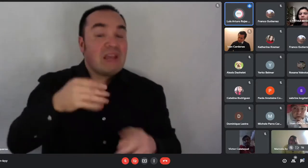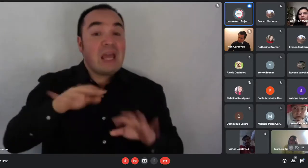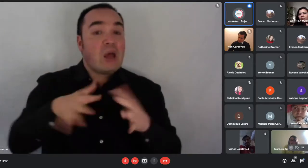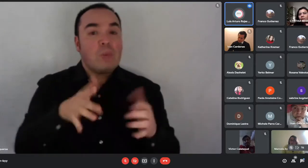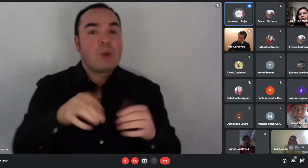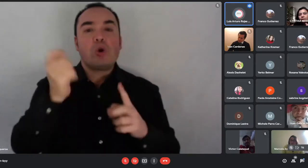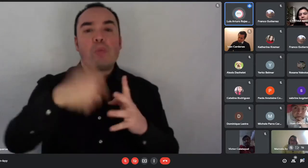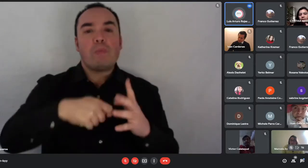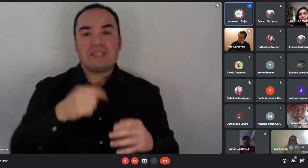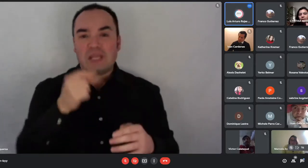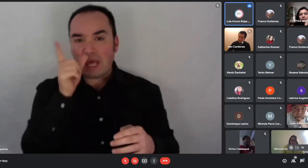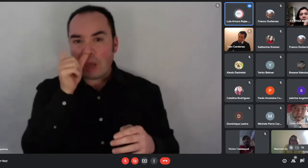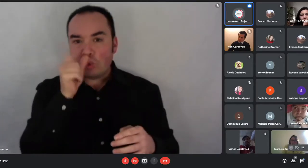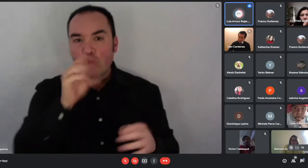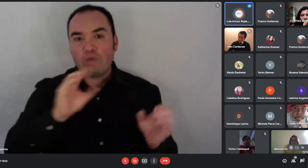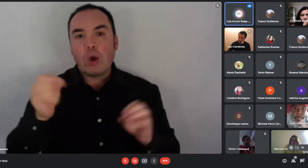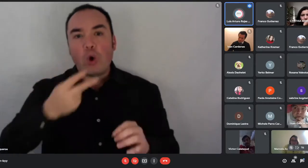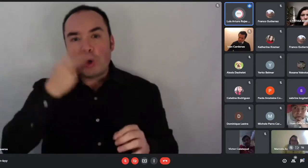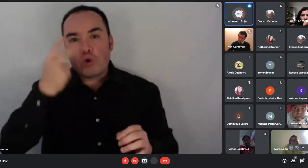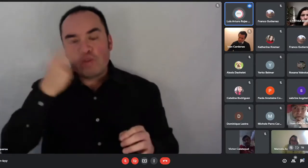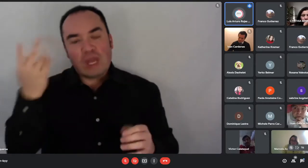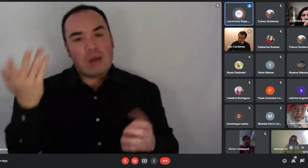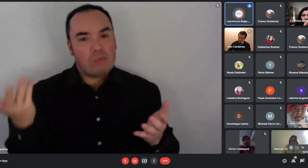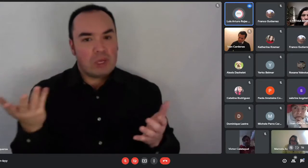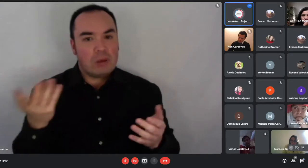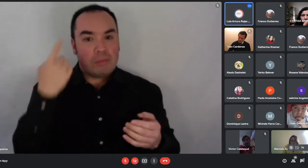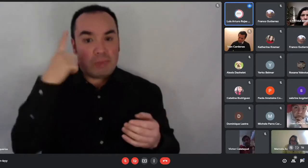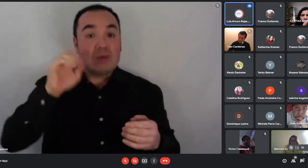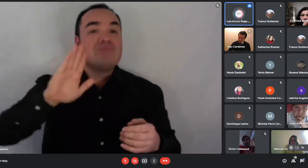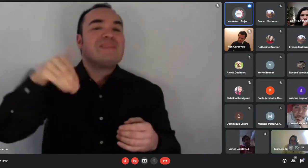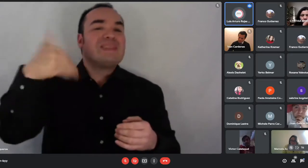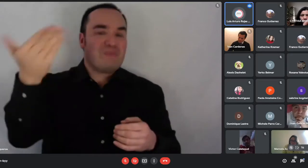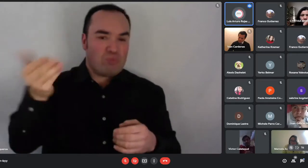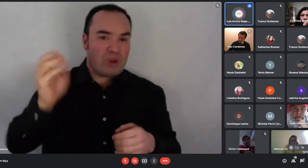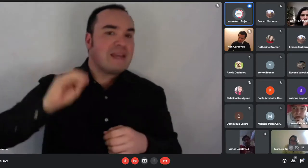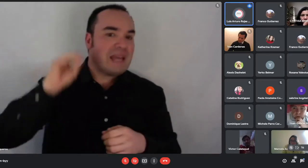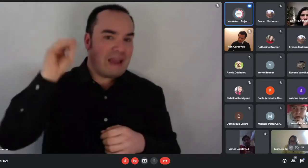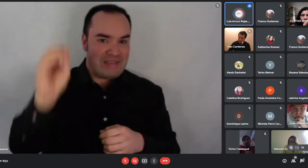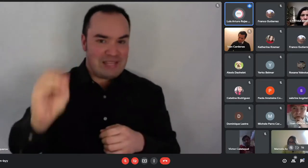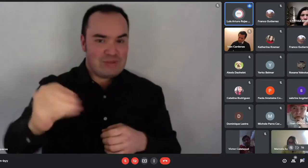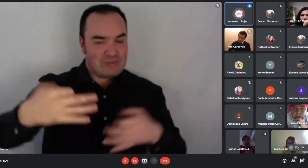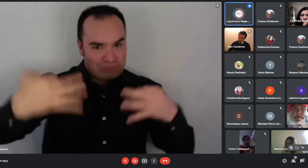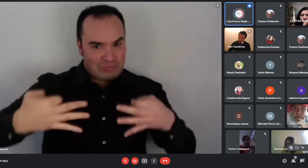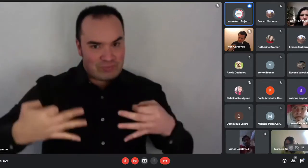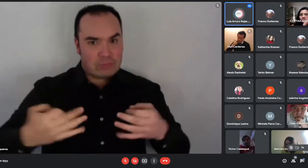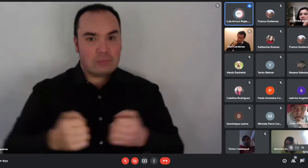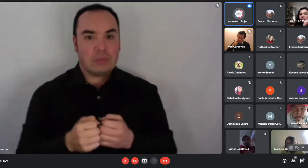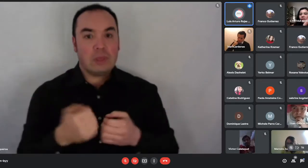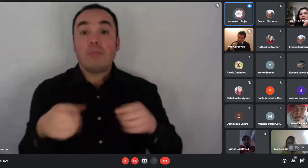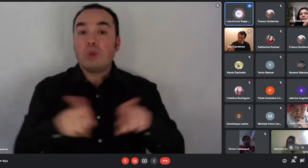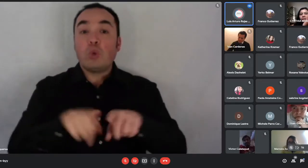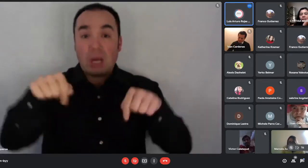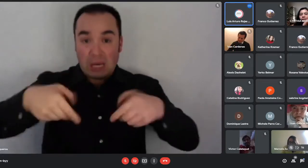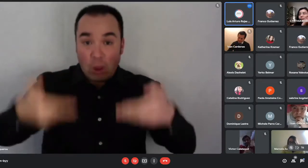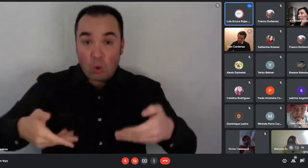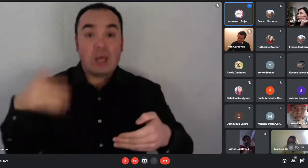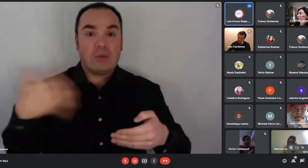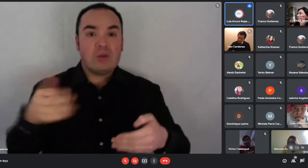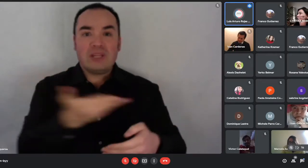más adelante. De todas formas, importante que ustedes vayan manejando esta información respecto a los requisitos, los ahorros y todos